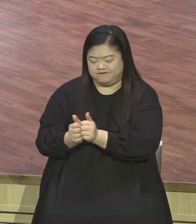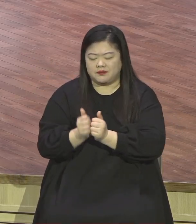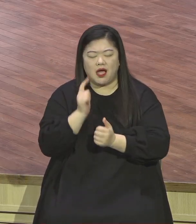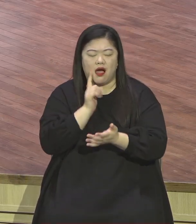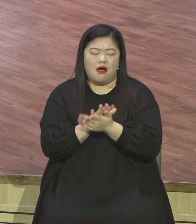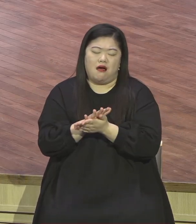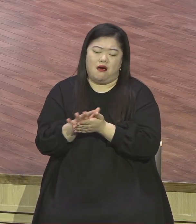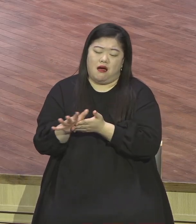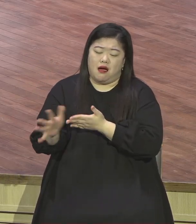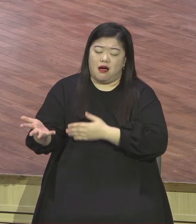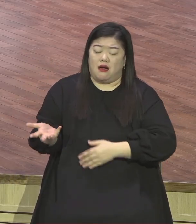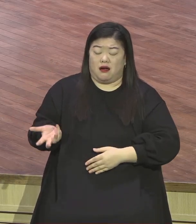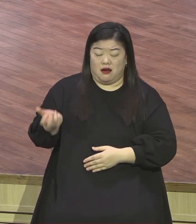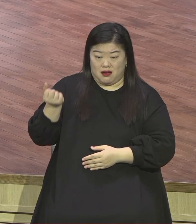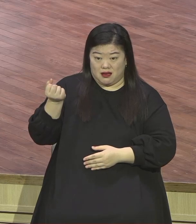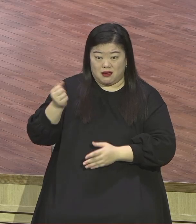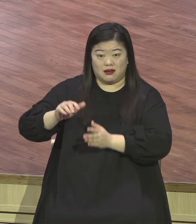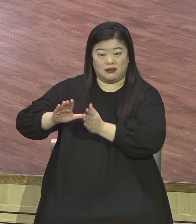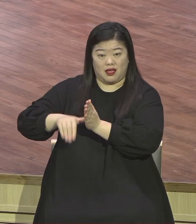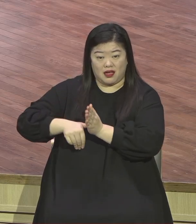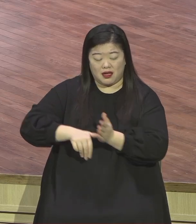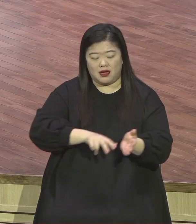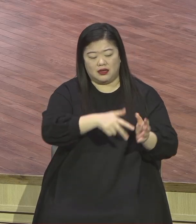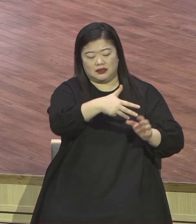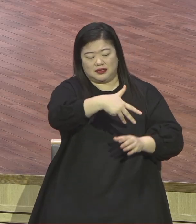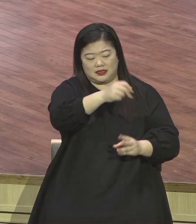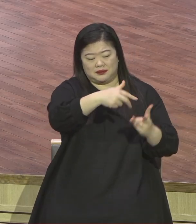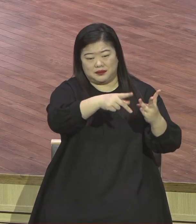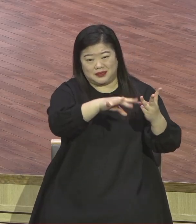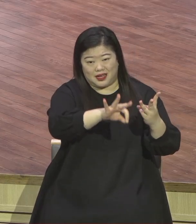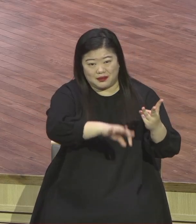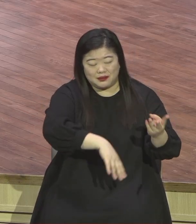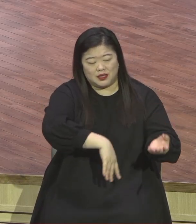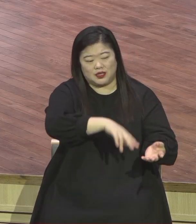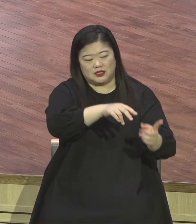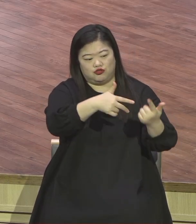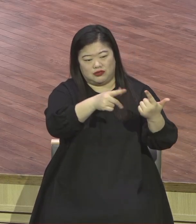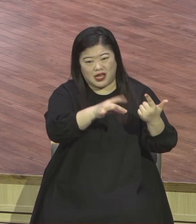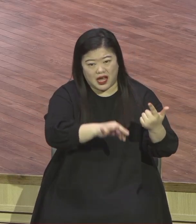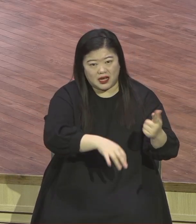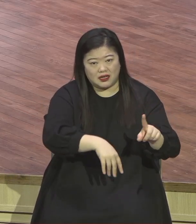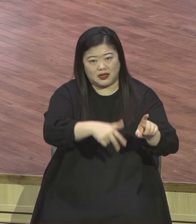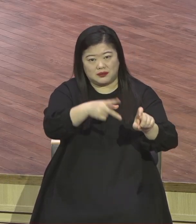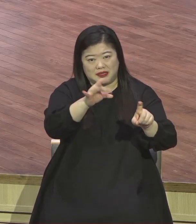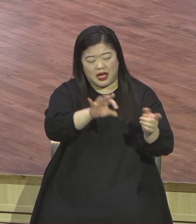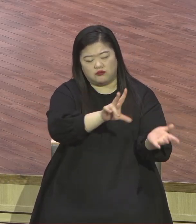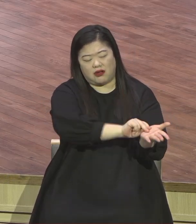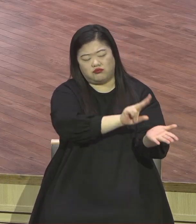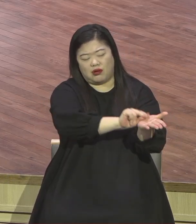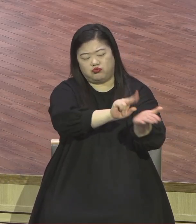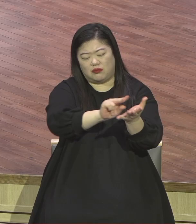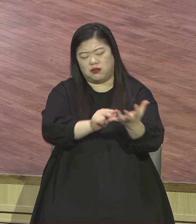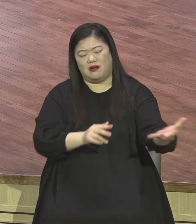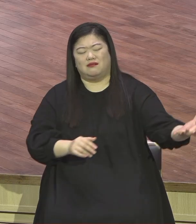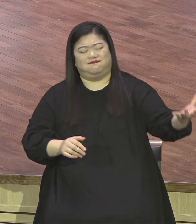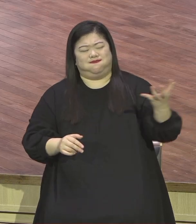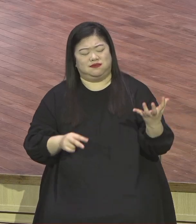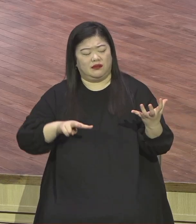문제 사건 속에서도 흔들림이 없어요 끊임없이 영적 성장입니다 독수리